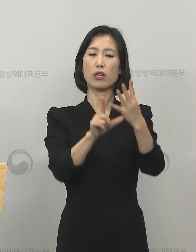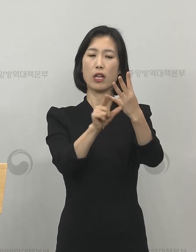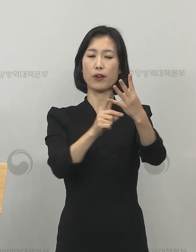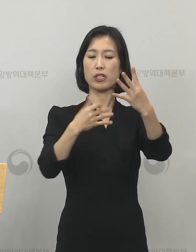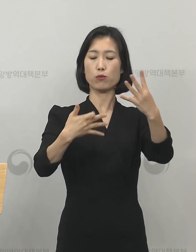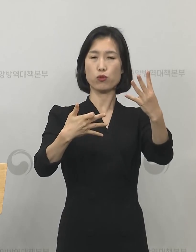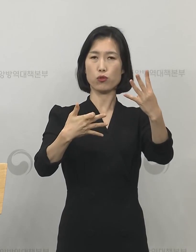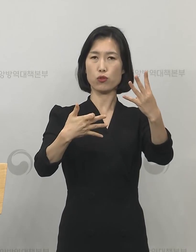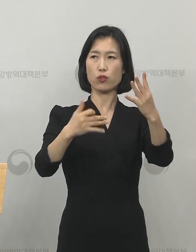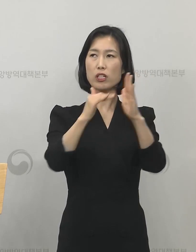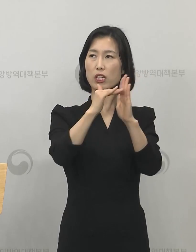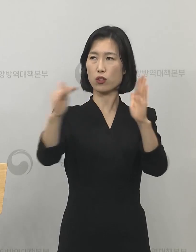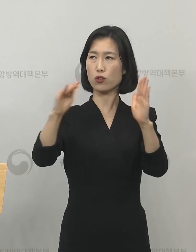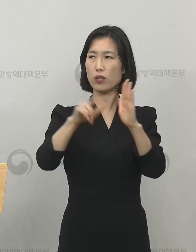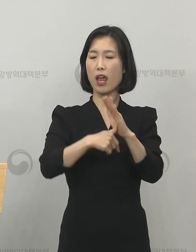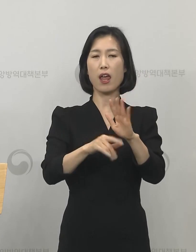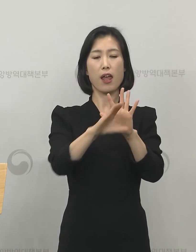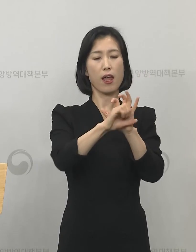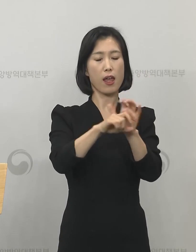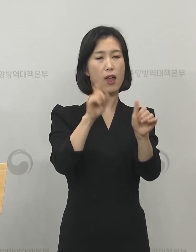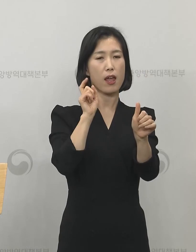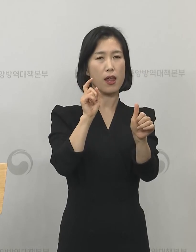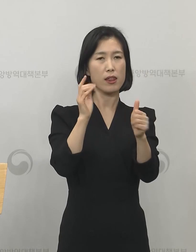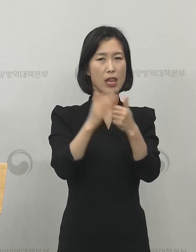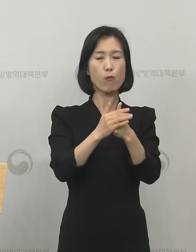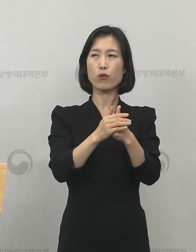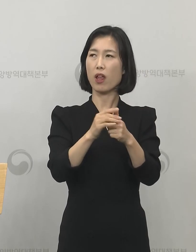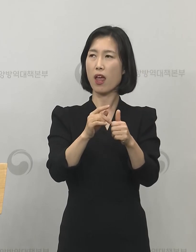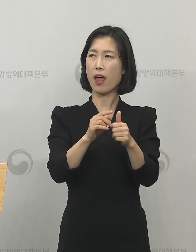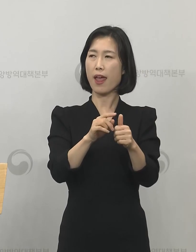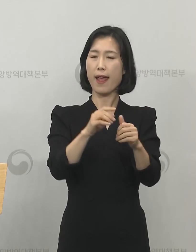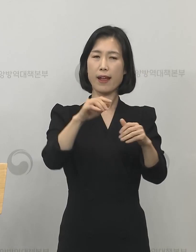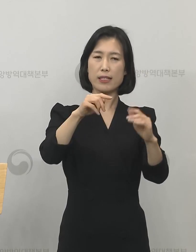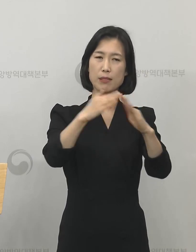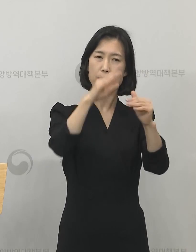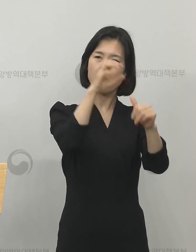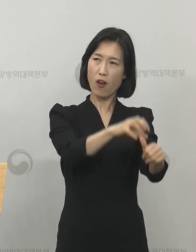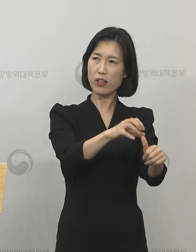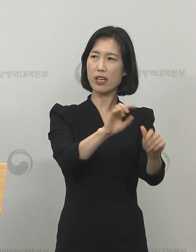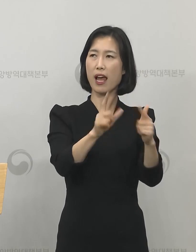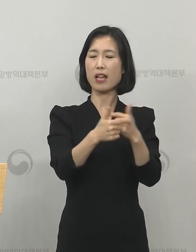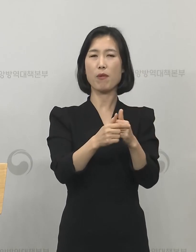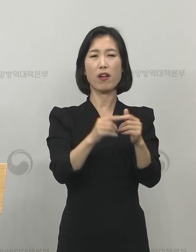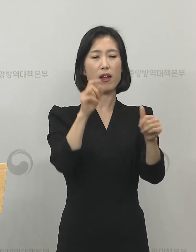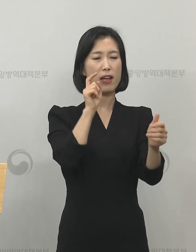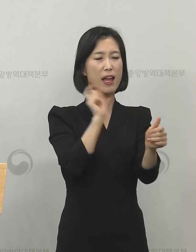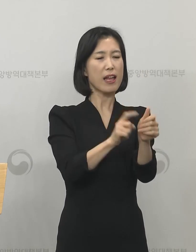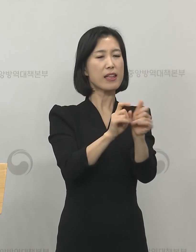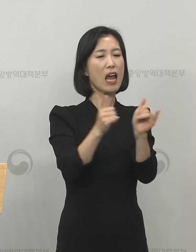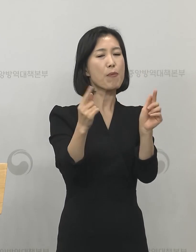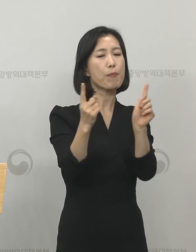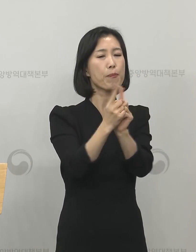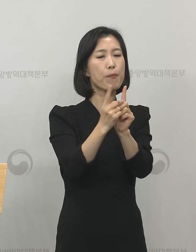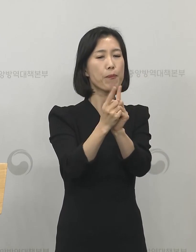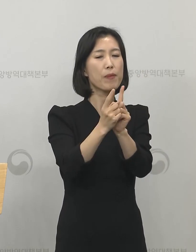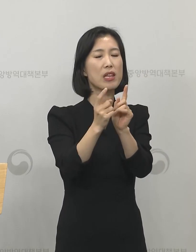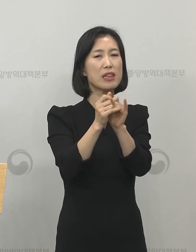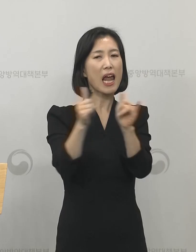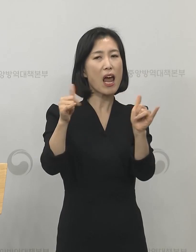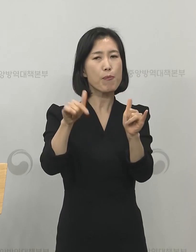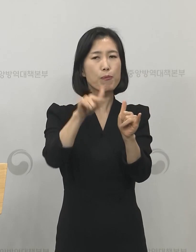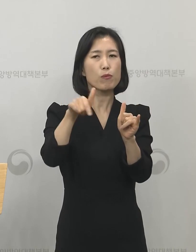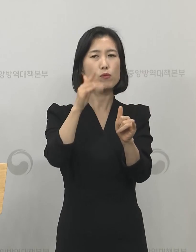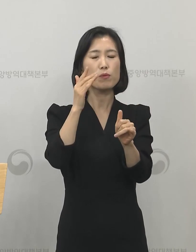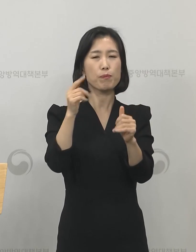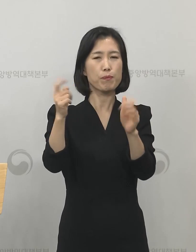확진으로 격리되거나 확진자 접촉 등의 이유로 자가격리 또는 능동감시 대상인 장애인 수는 몇